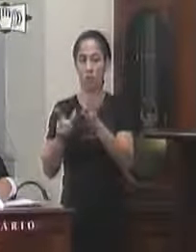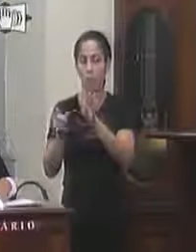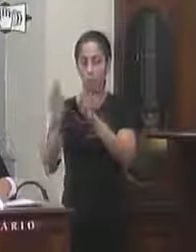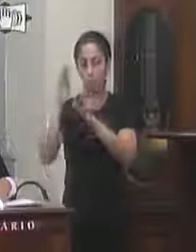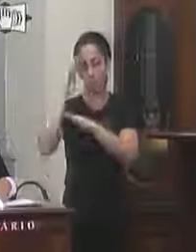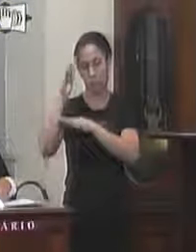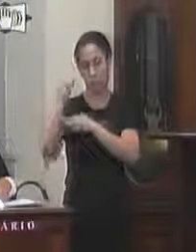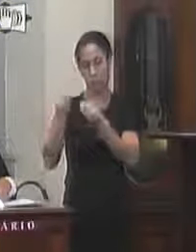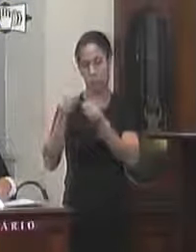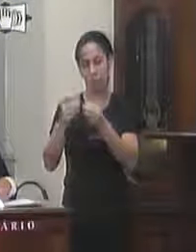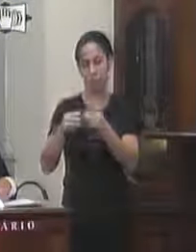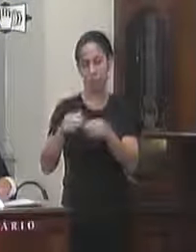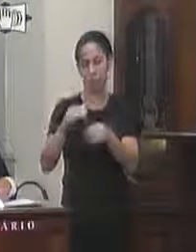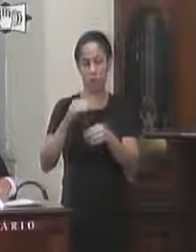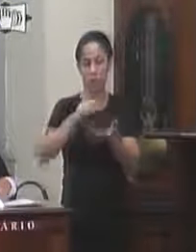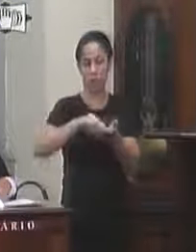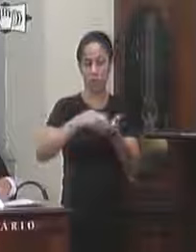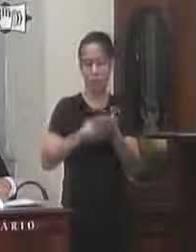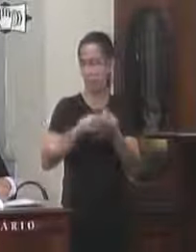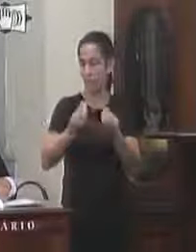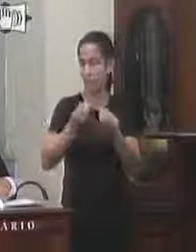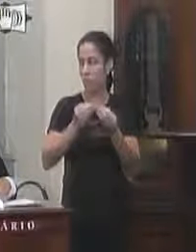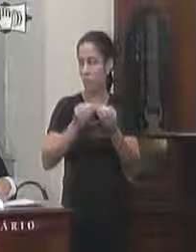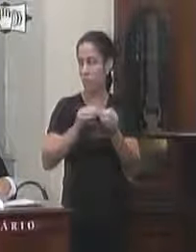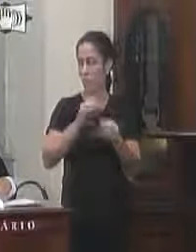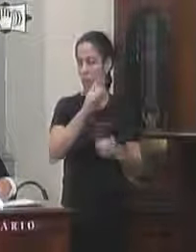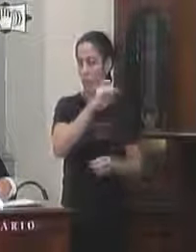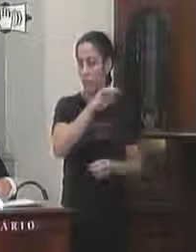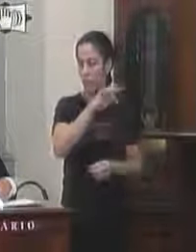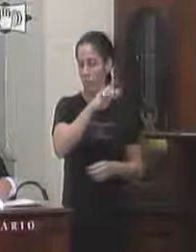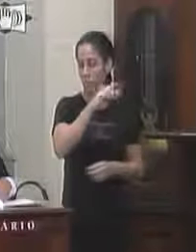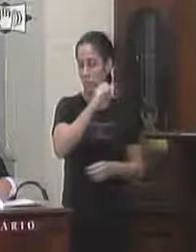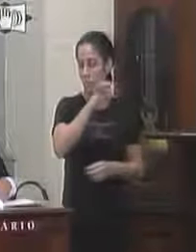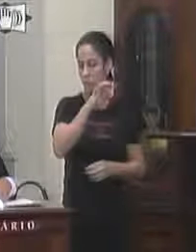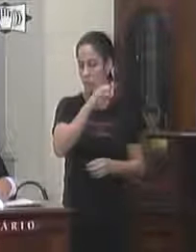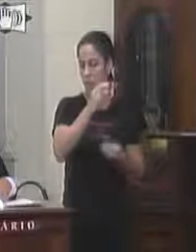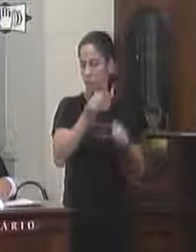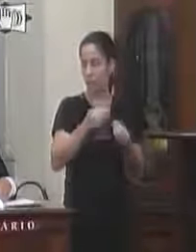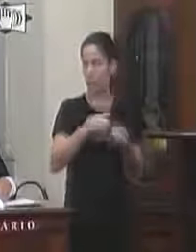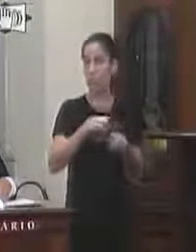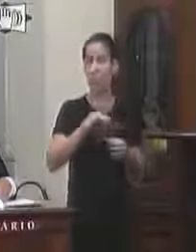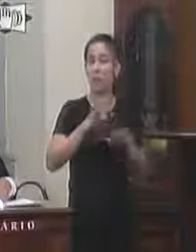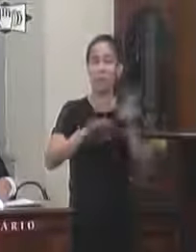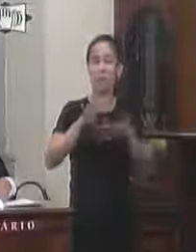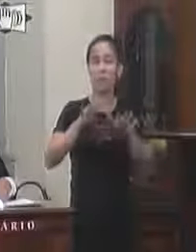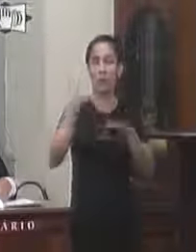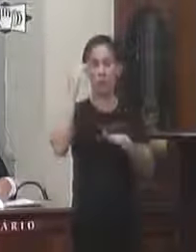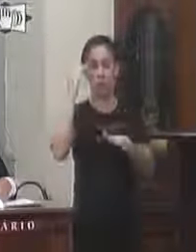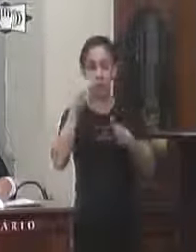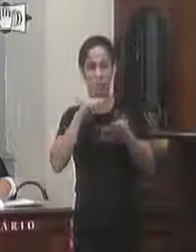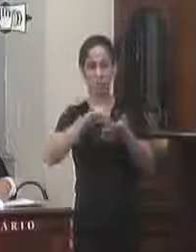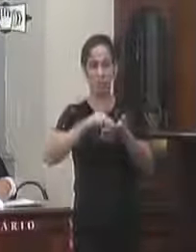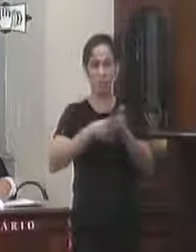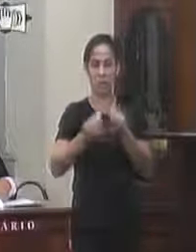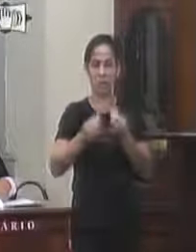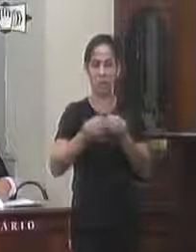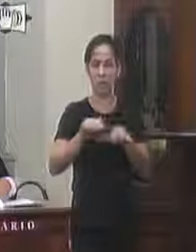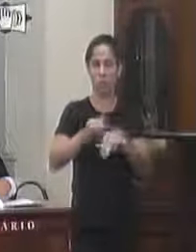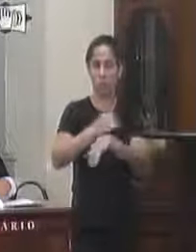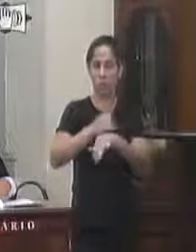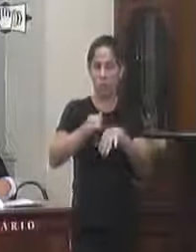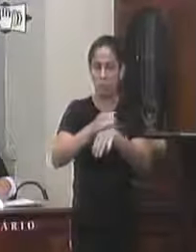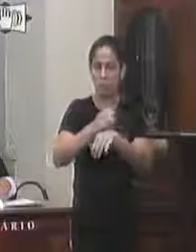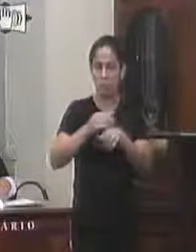ampliar por via interpretativa ao alcance dos seus dispositivos de acordo com a interpretação que entendemos que ela é mais adequada ao sistema